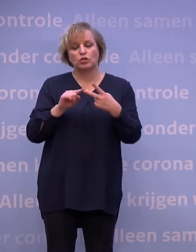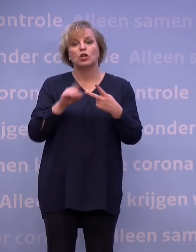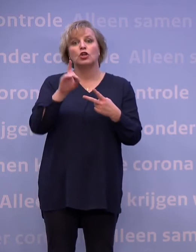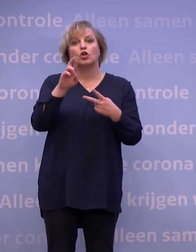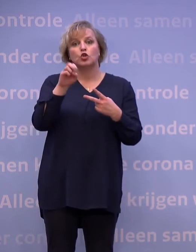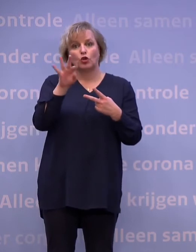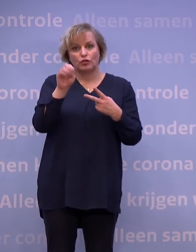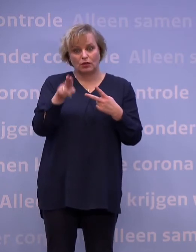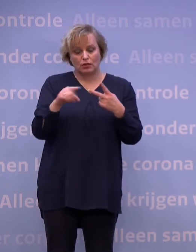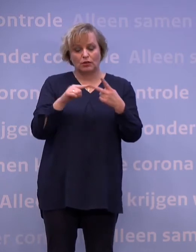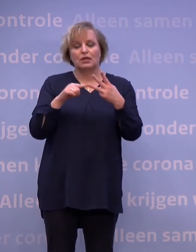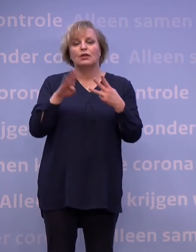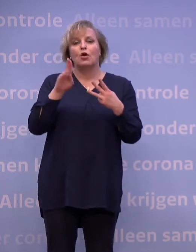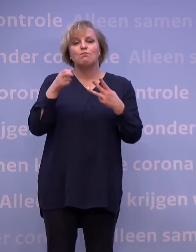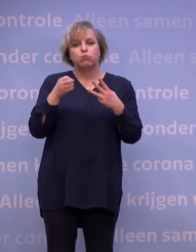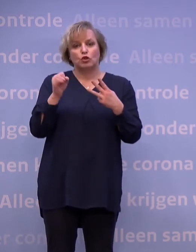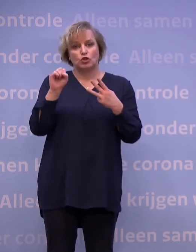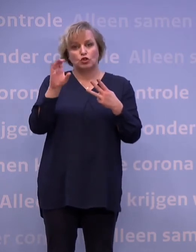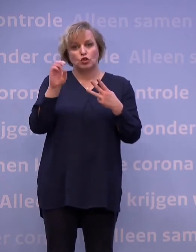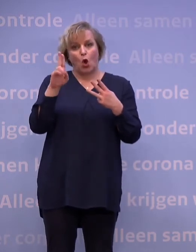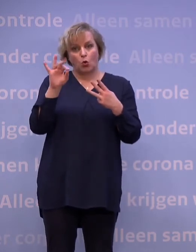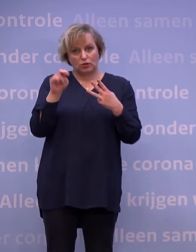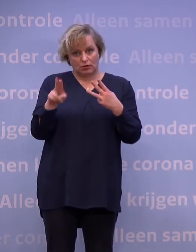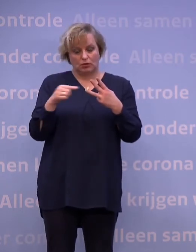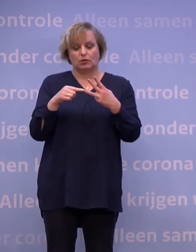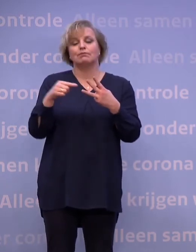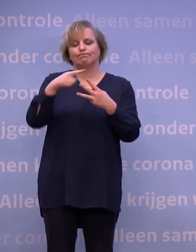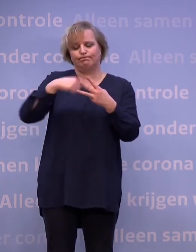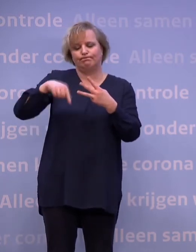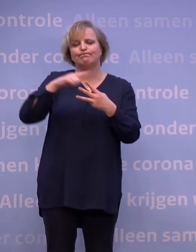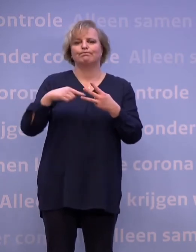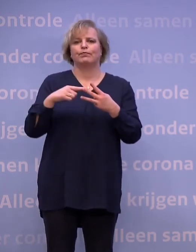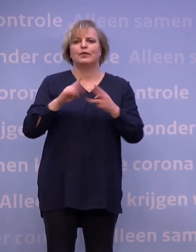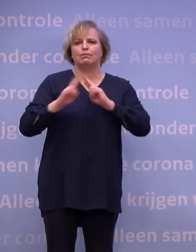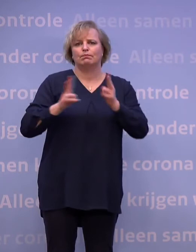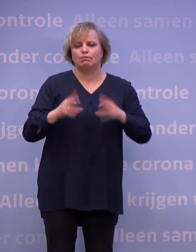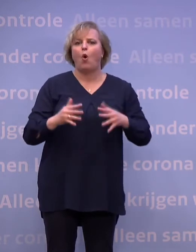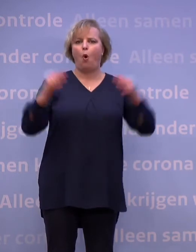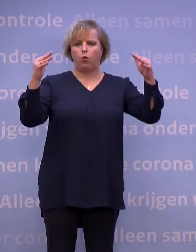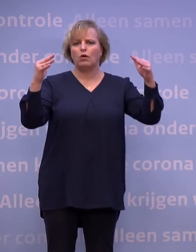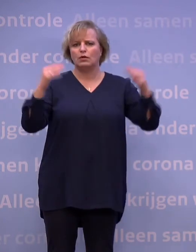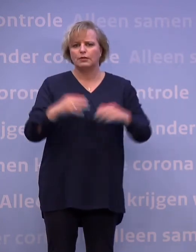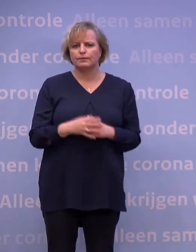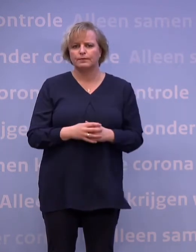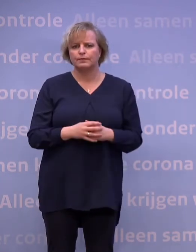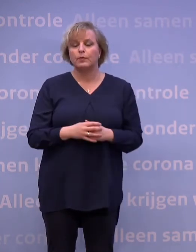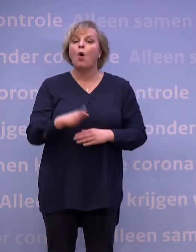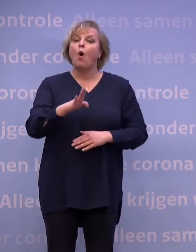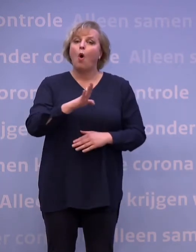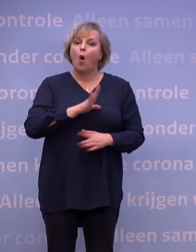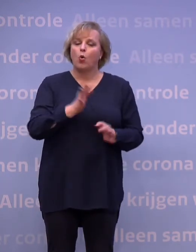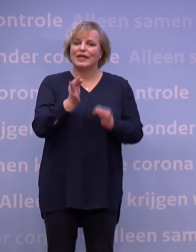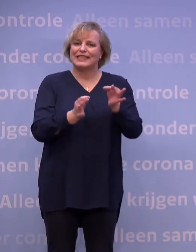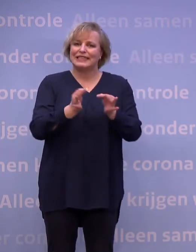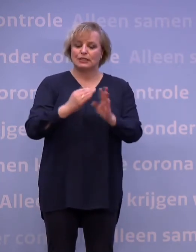Dronten en Buntschoten, omdat het besmettingspercentage hoog blijft. En ook starten we met het testen